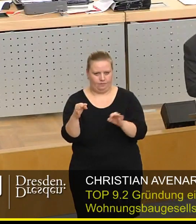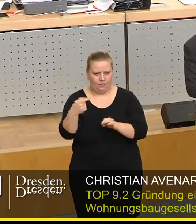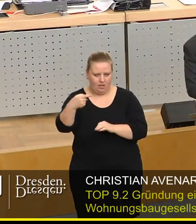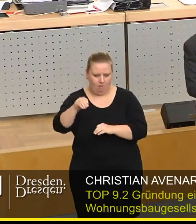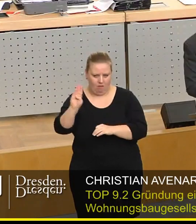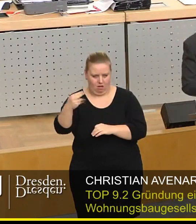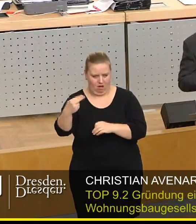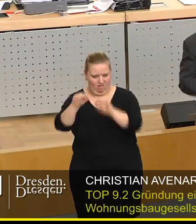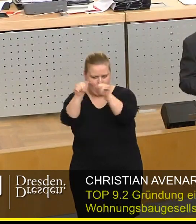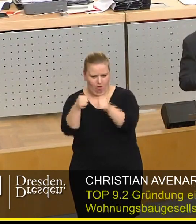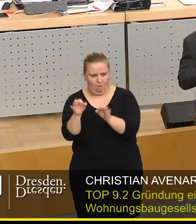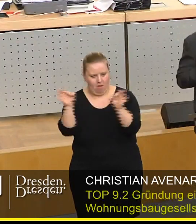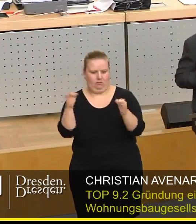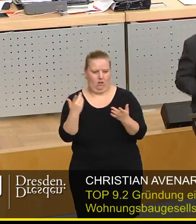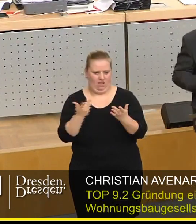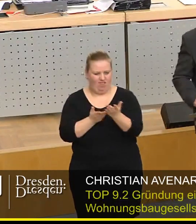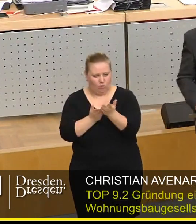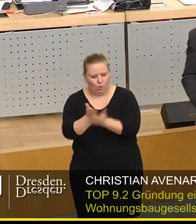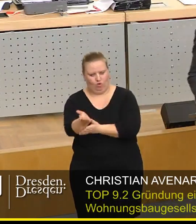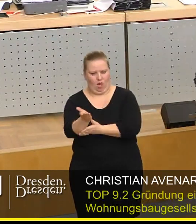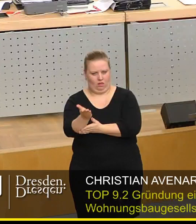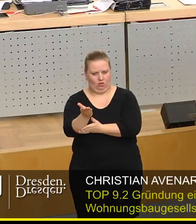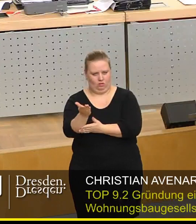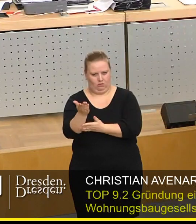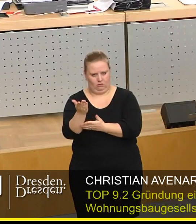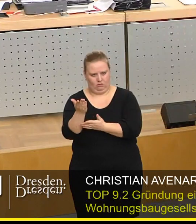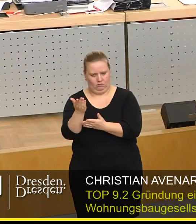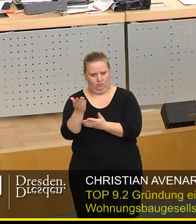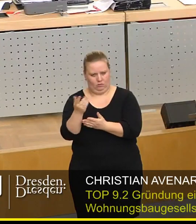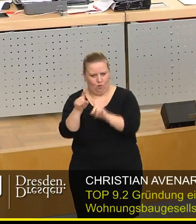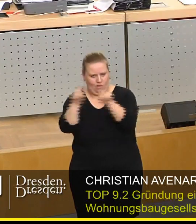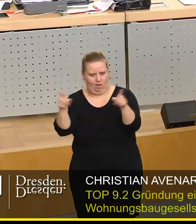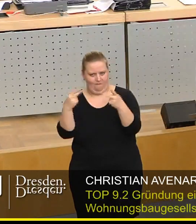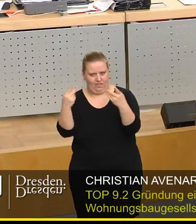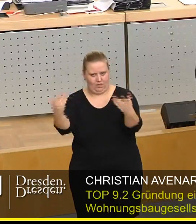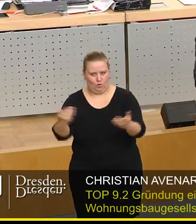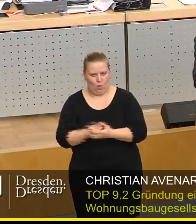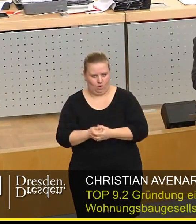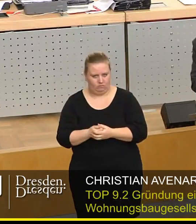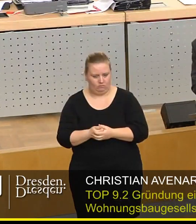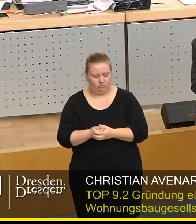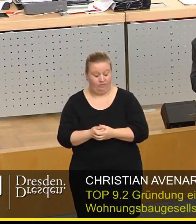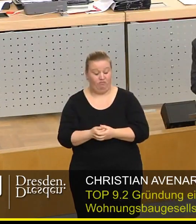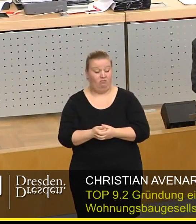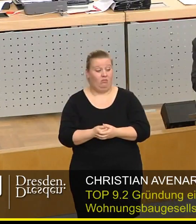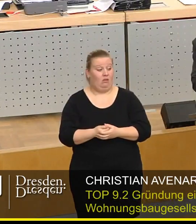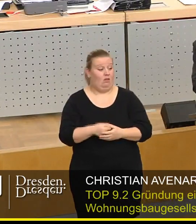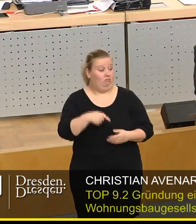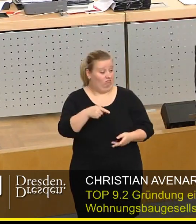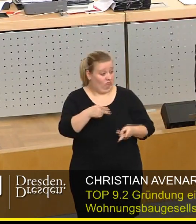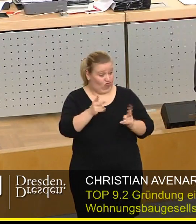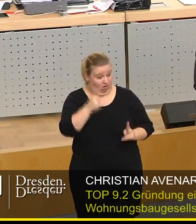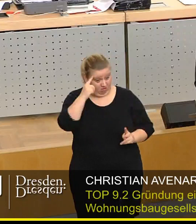GmbH, ein dauerhaftes, nachhaltiges Unternehmen. Wenn wir den Stadtrat davon nicht